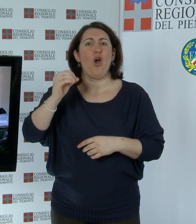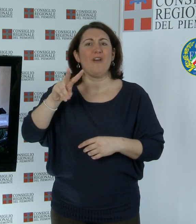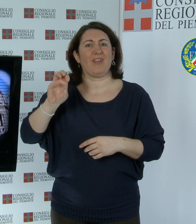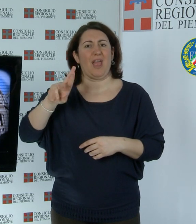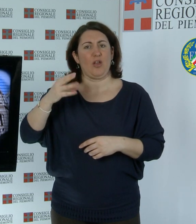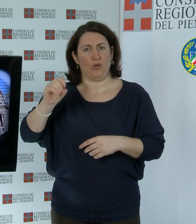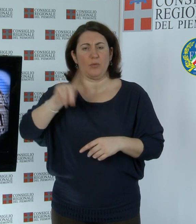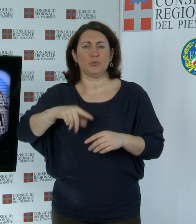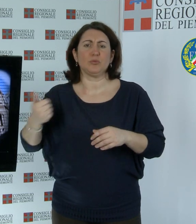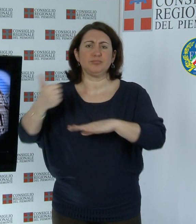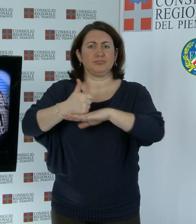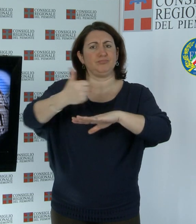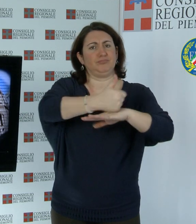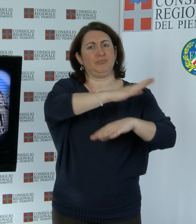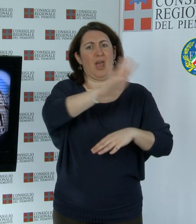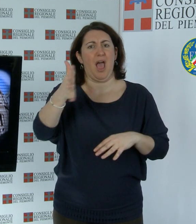Regione.